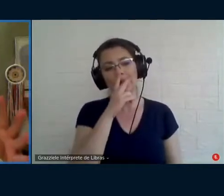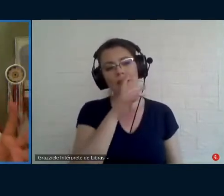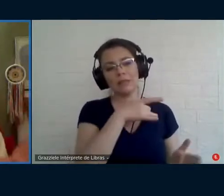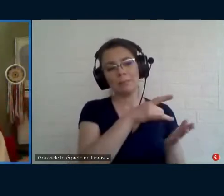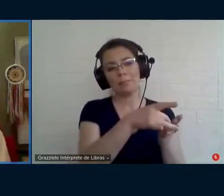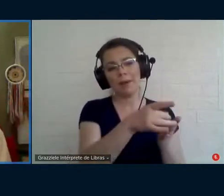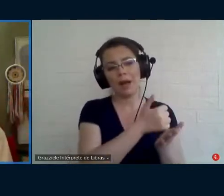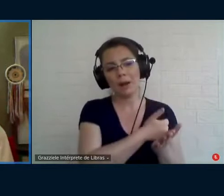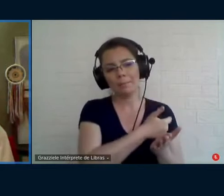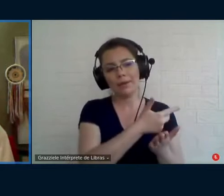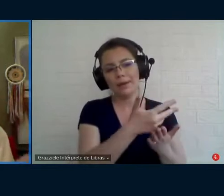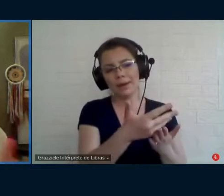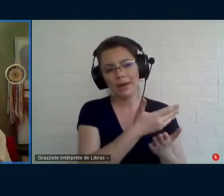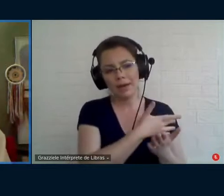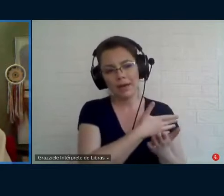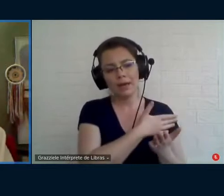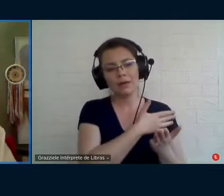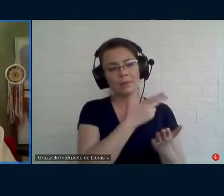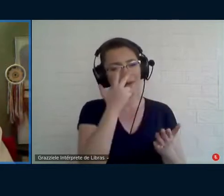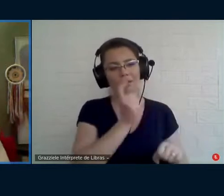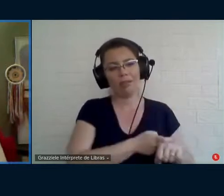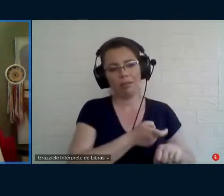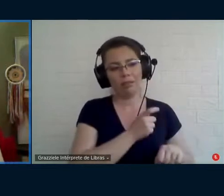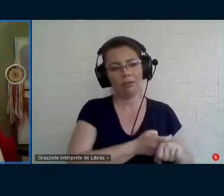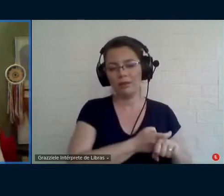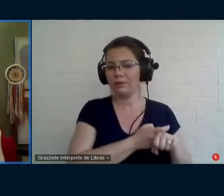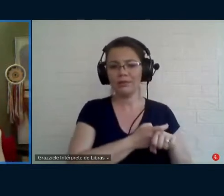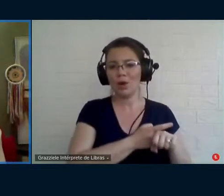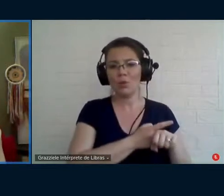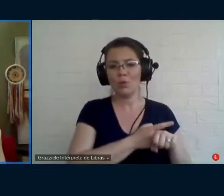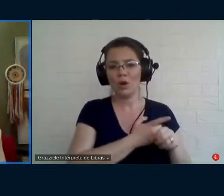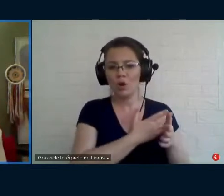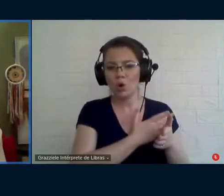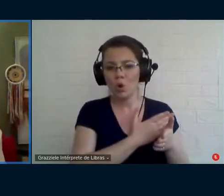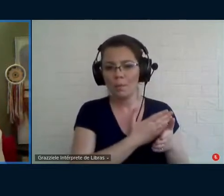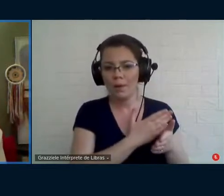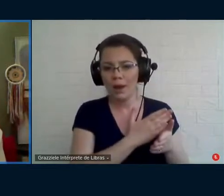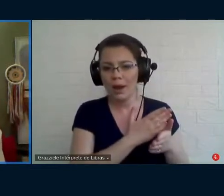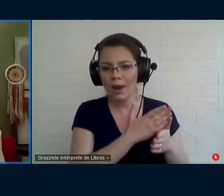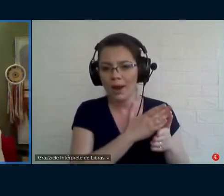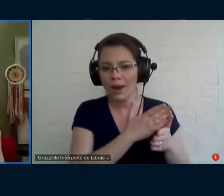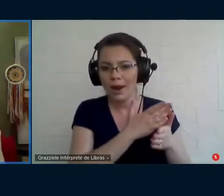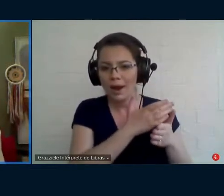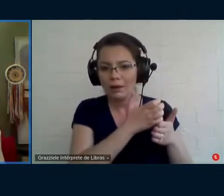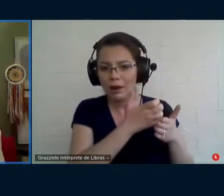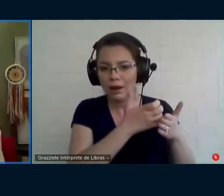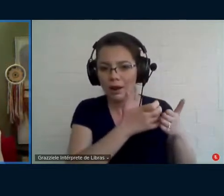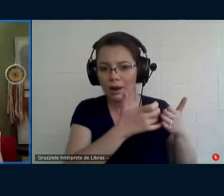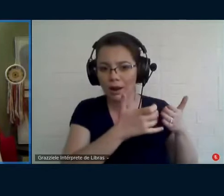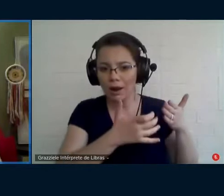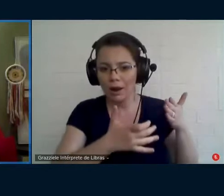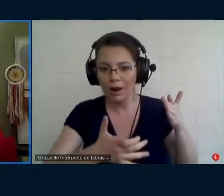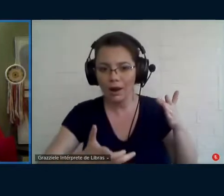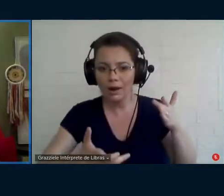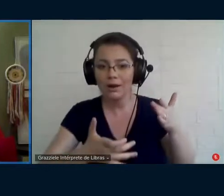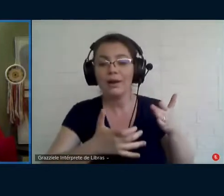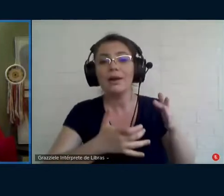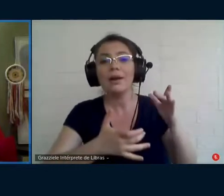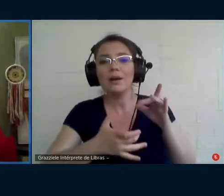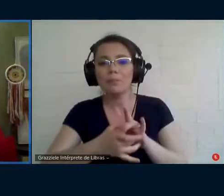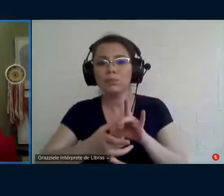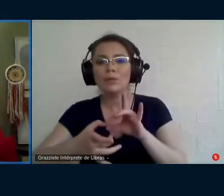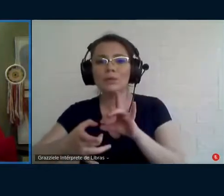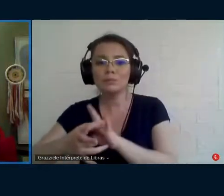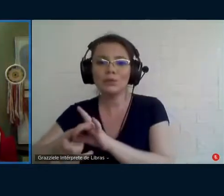é um bloco que começa nas primeiras páginas, ele adentra e é acionado dentro do segundo bloco das vivências e é